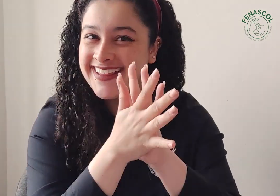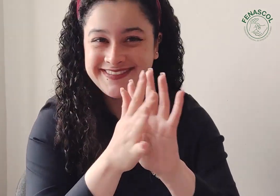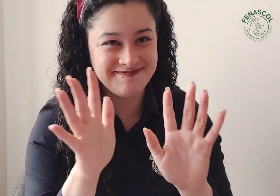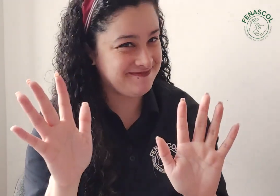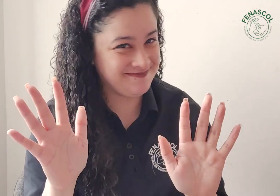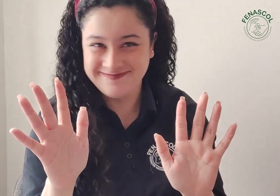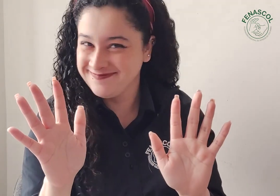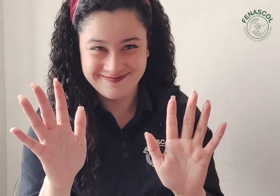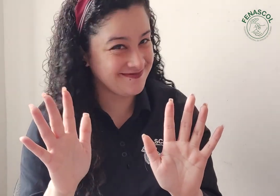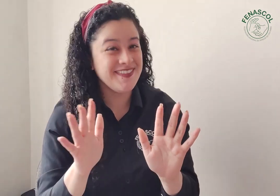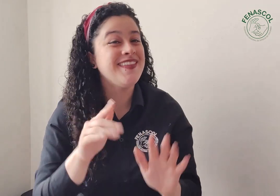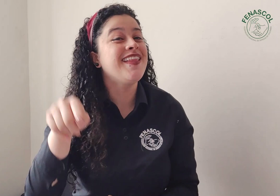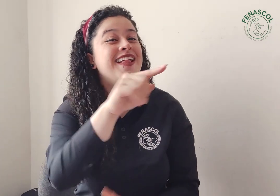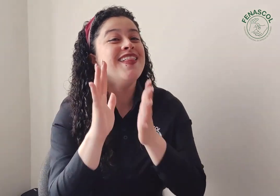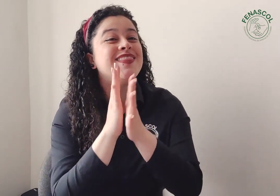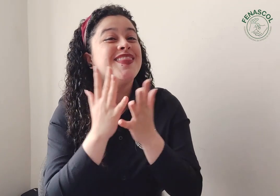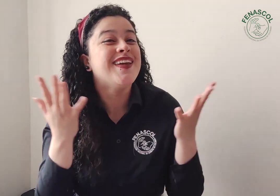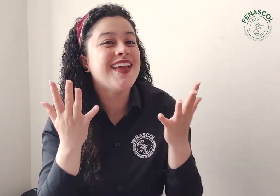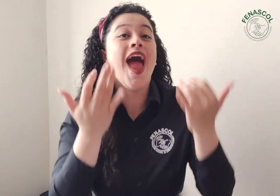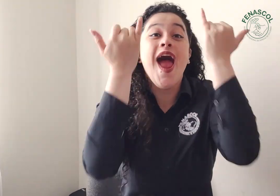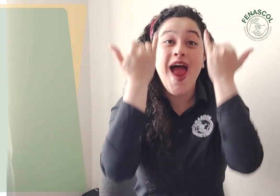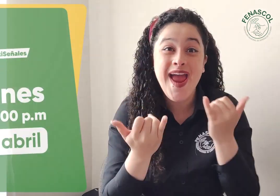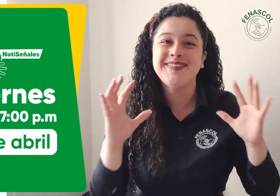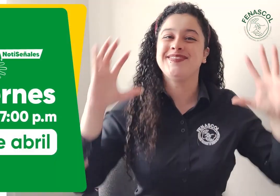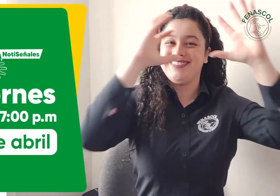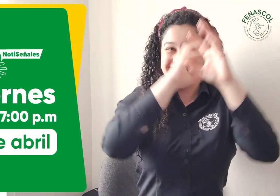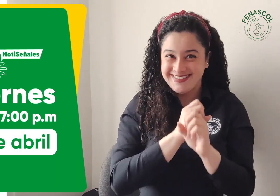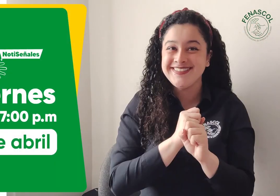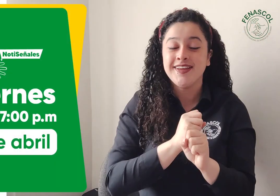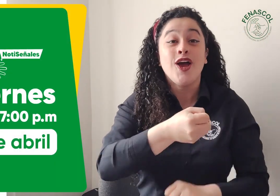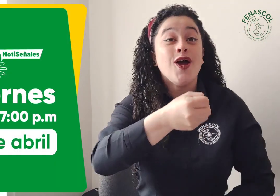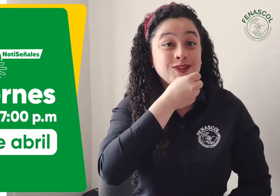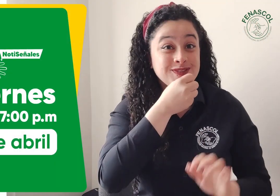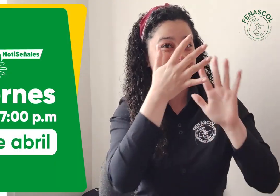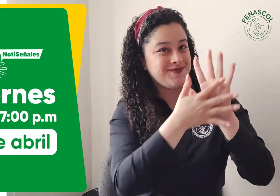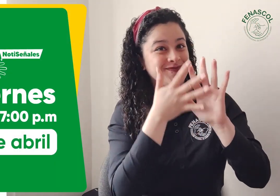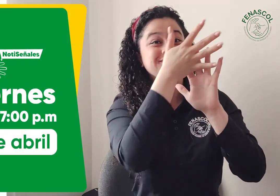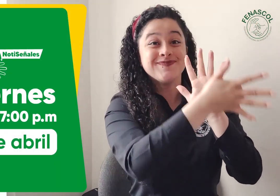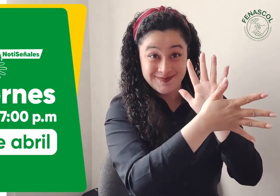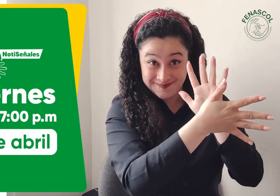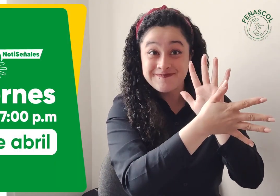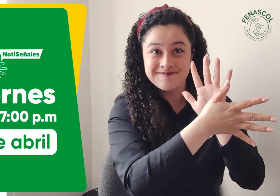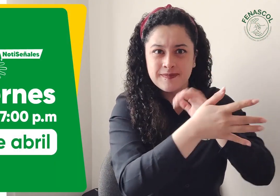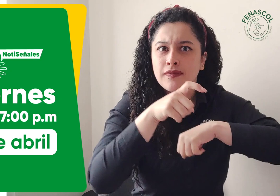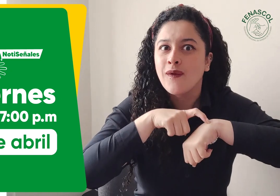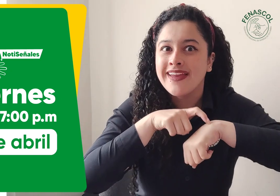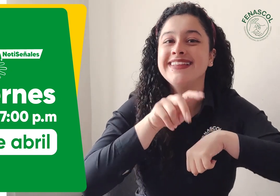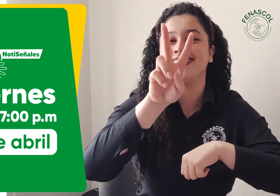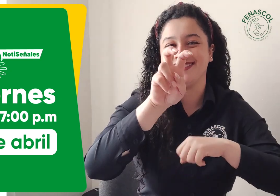información se dará esta noche en Noticienales a las 7 p.m. Recuerden, la emisión en vivo